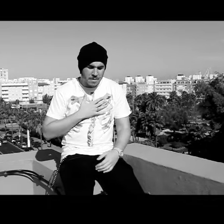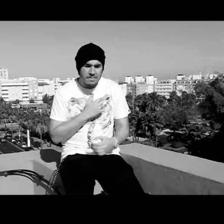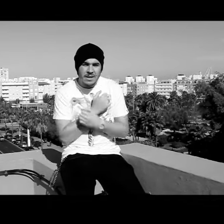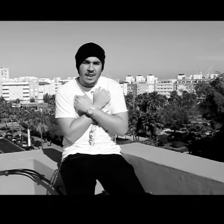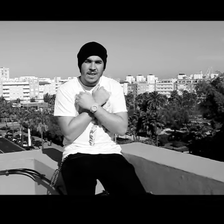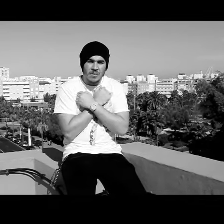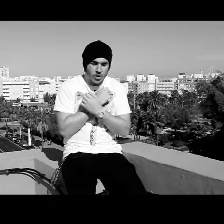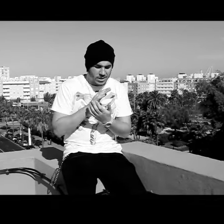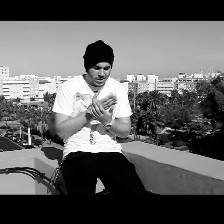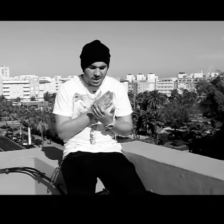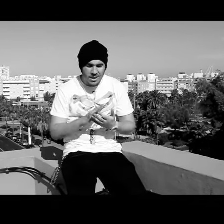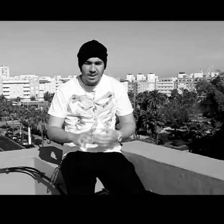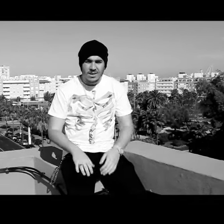De mi querida poesía